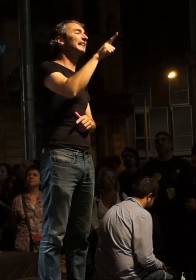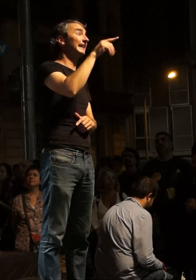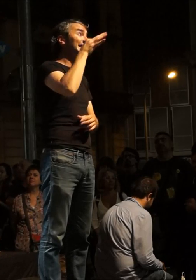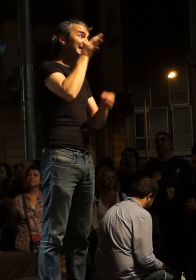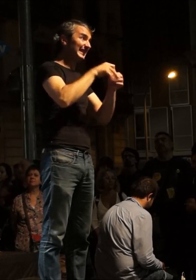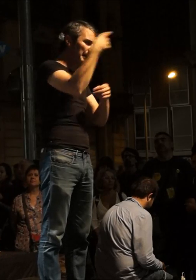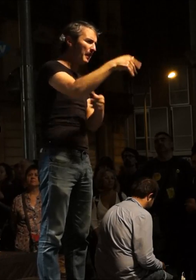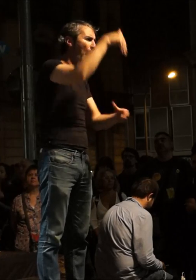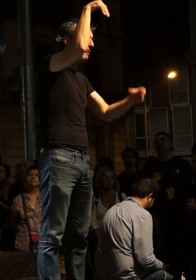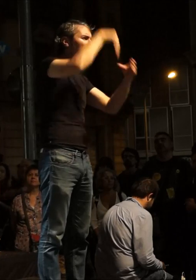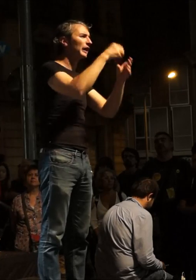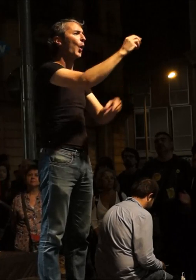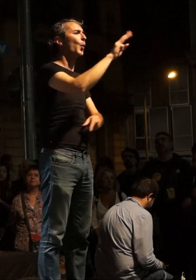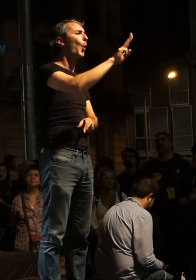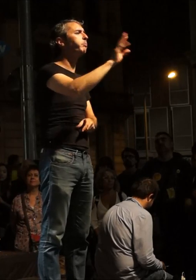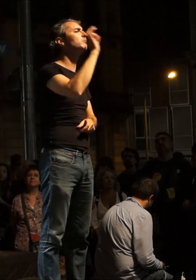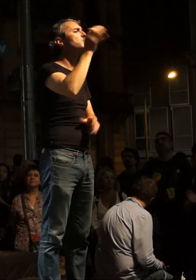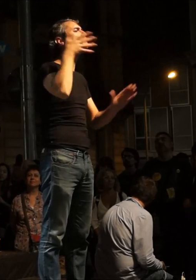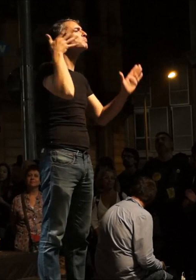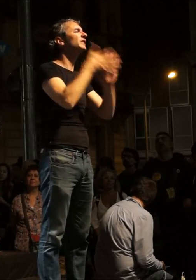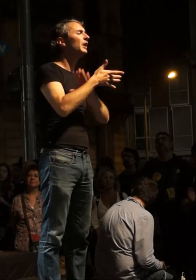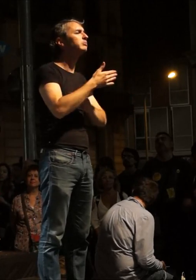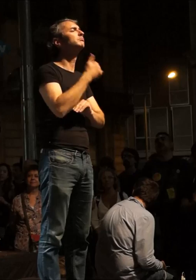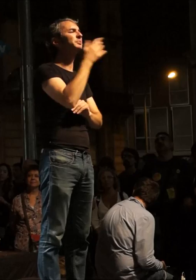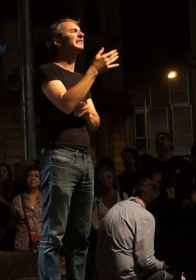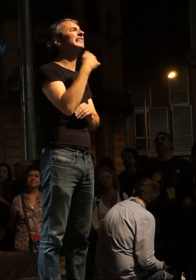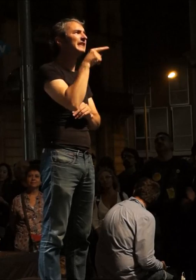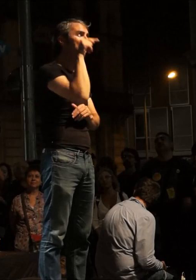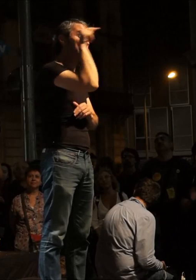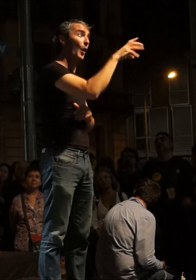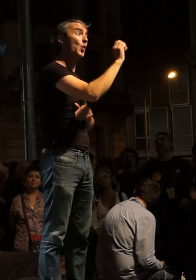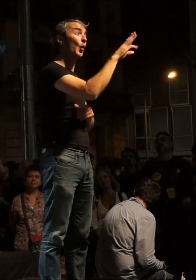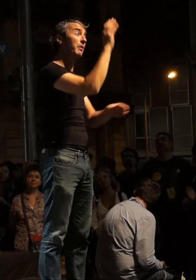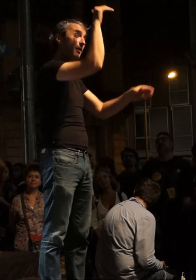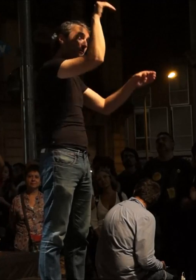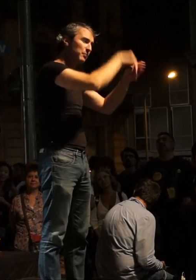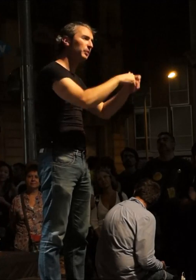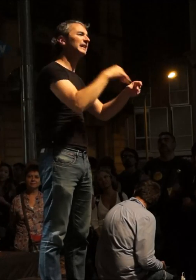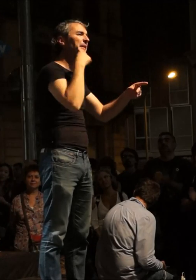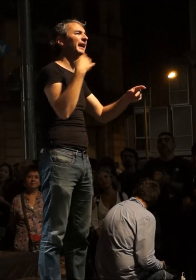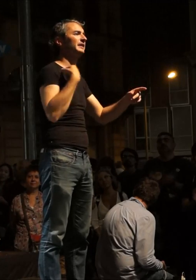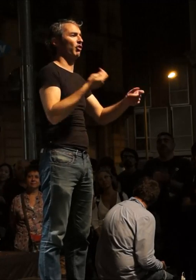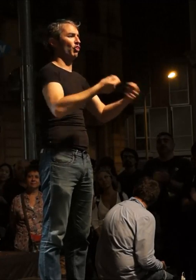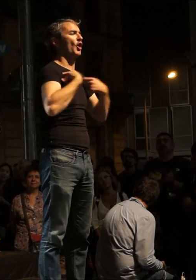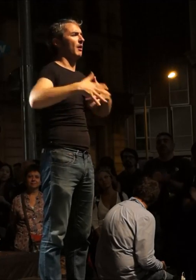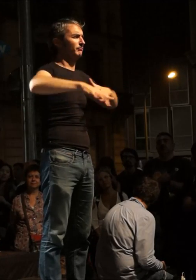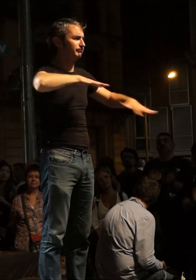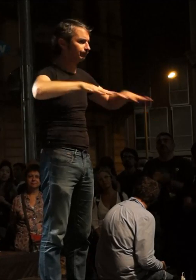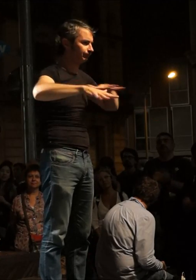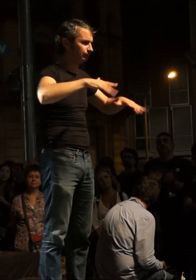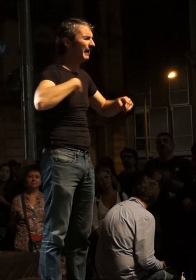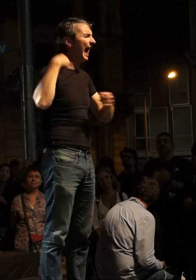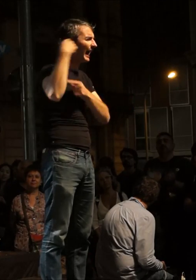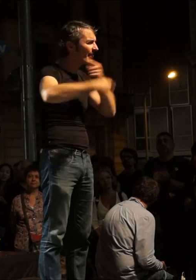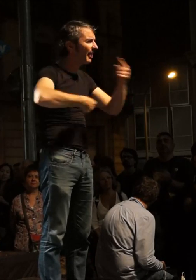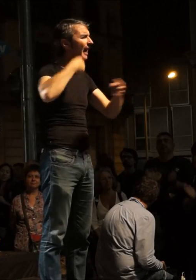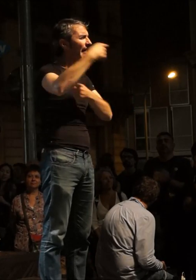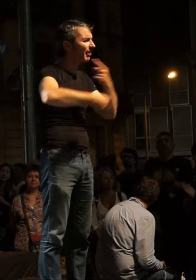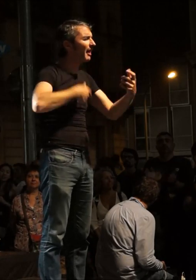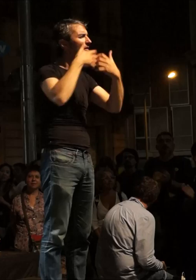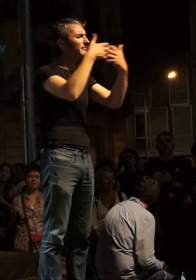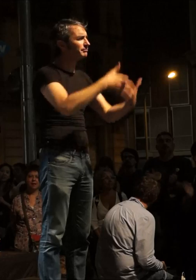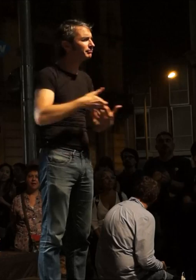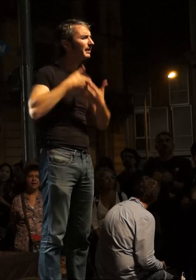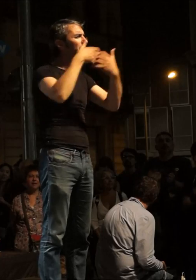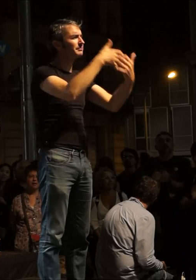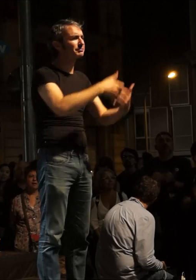la CUP i ho farà saber que és la força, el nostre moviment real pel que cap cada dia socavant,